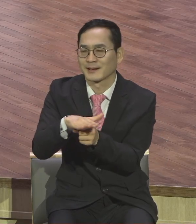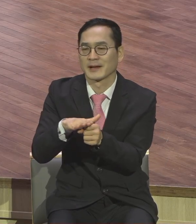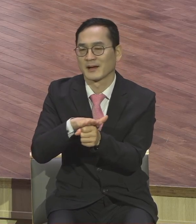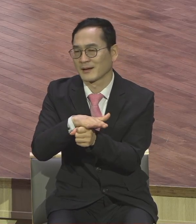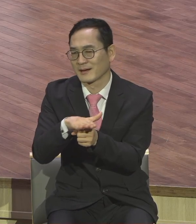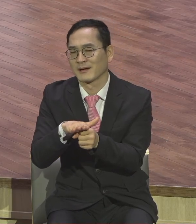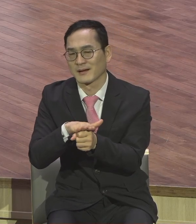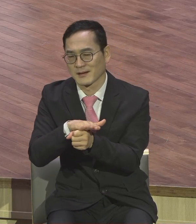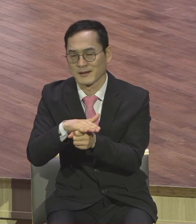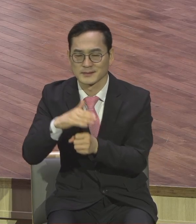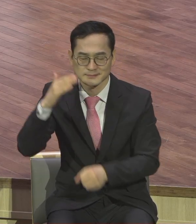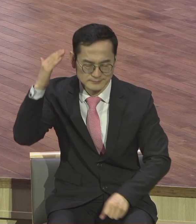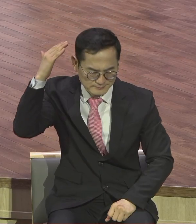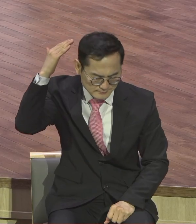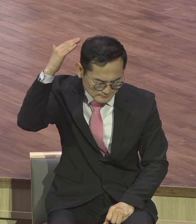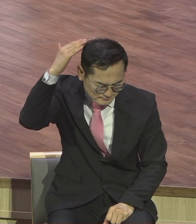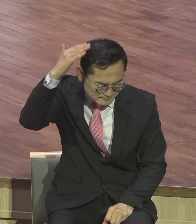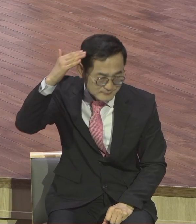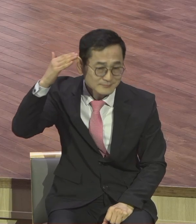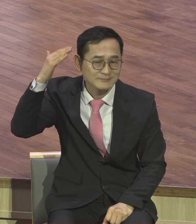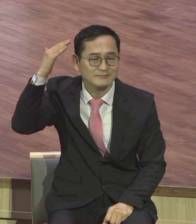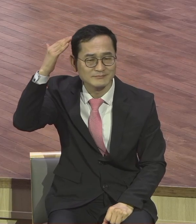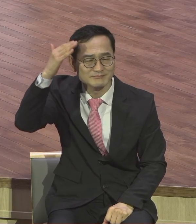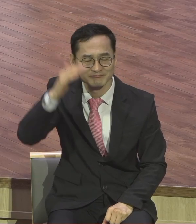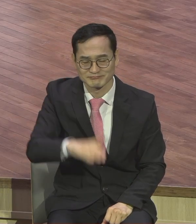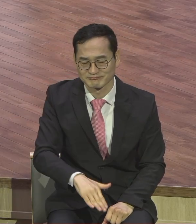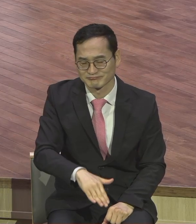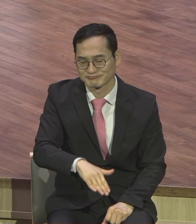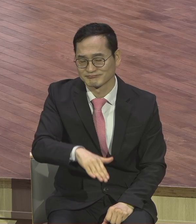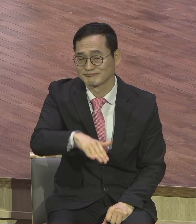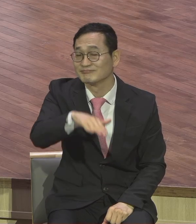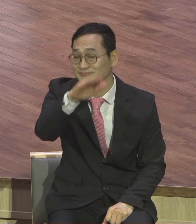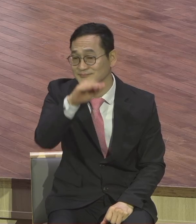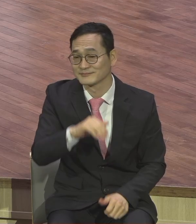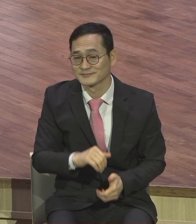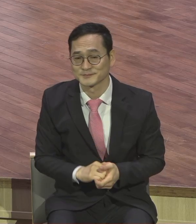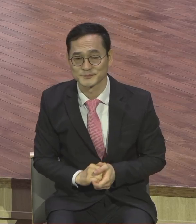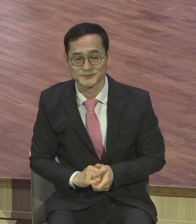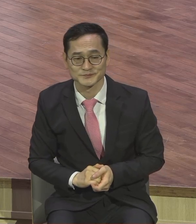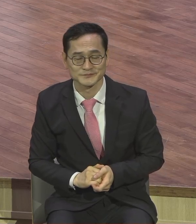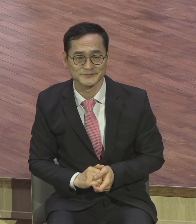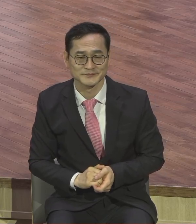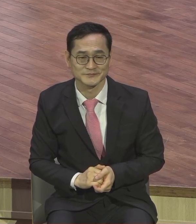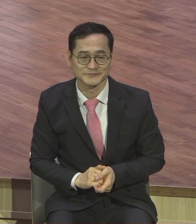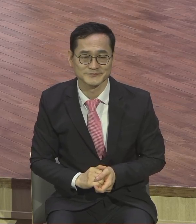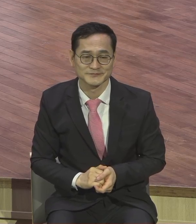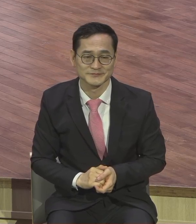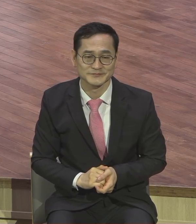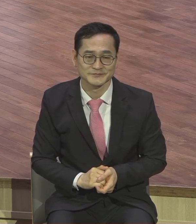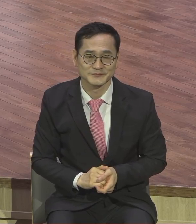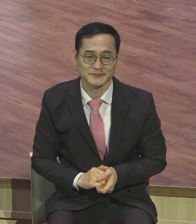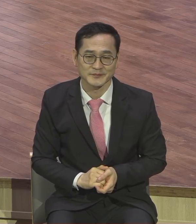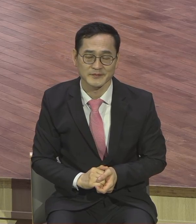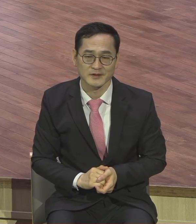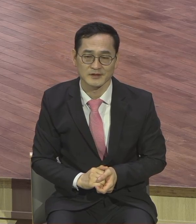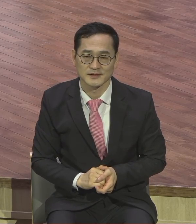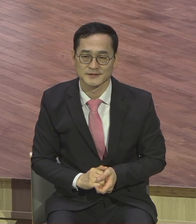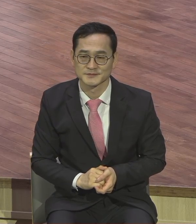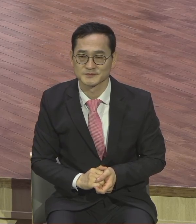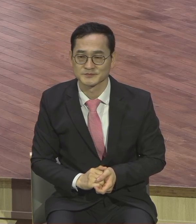사랑을 받고 살아오고 있습니다. 그러면서 정말 진정으로 감사하면서 성경적